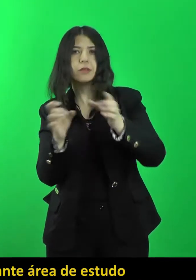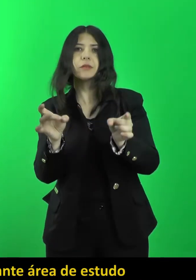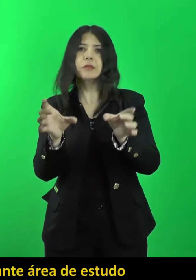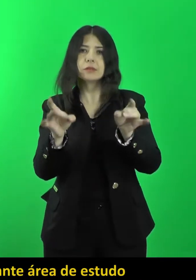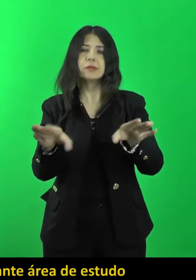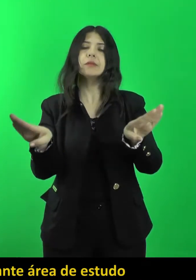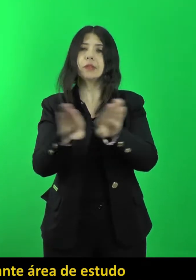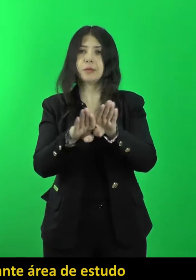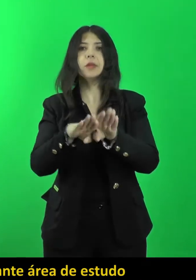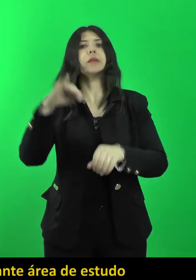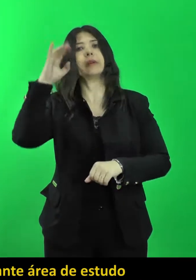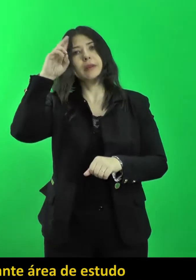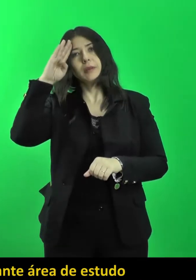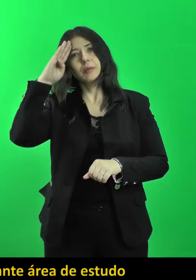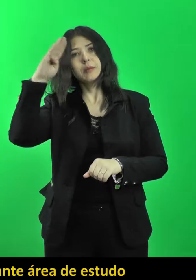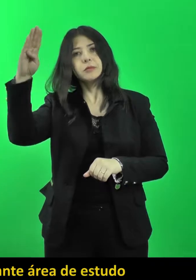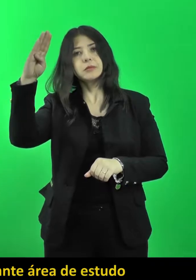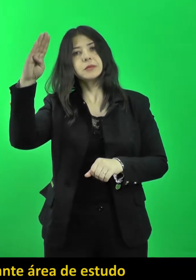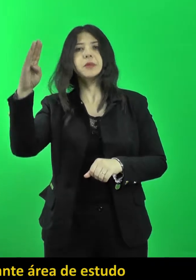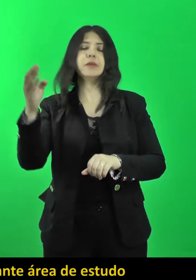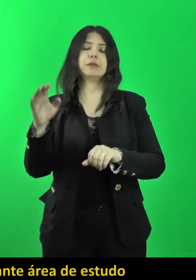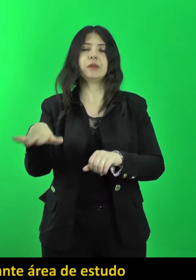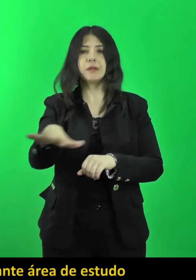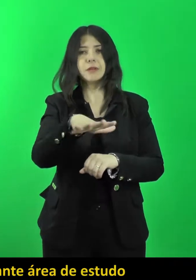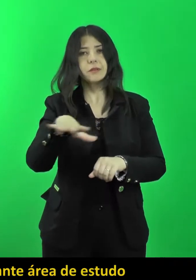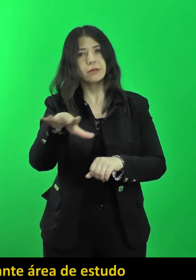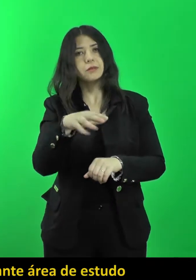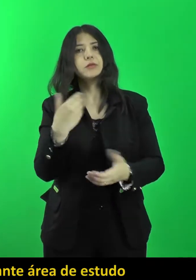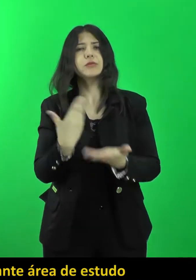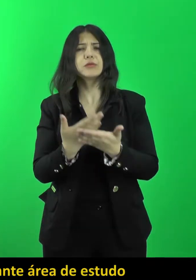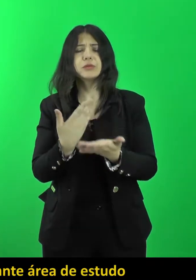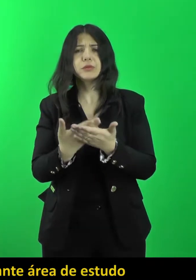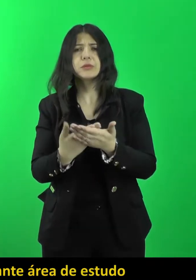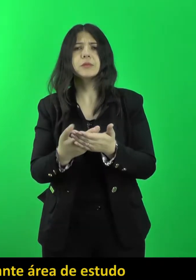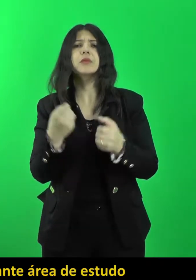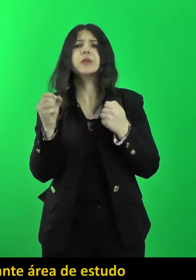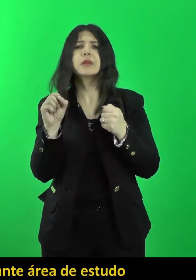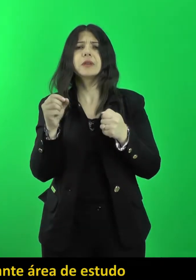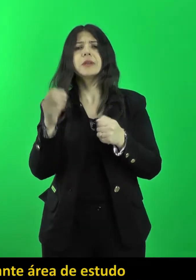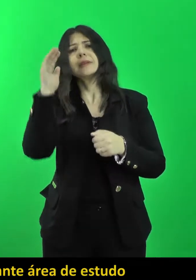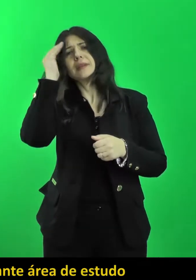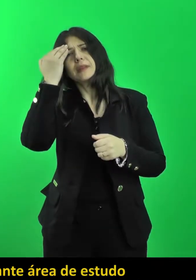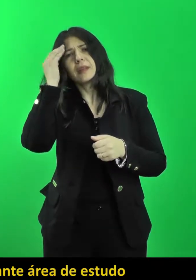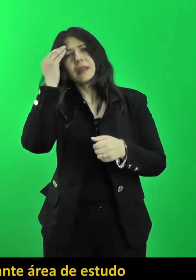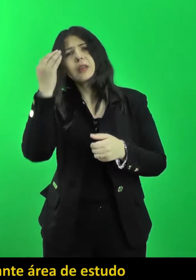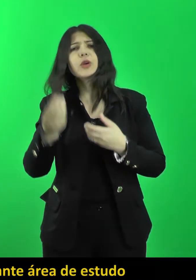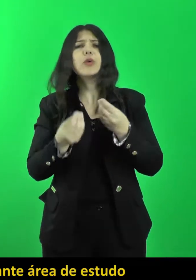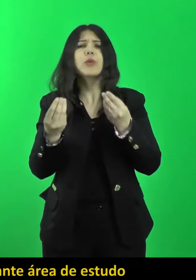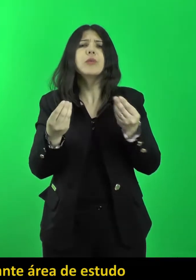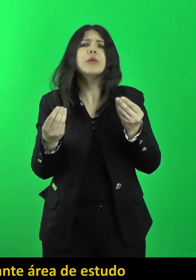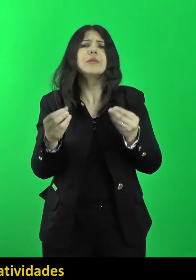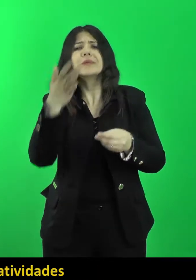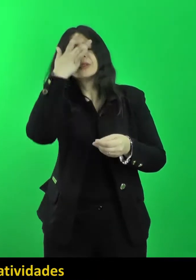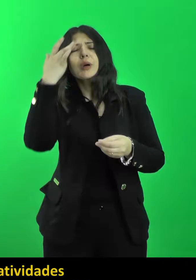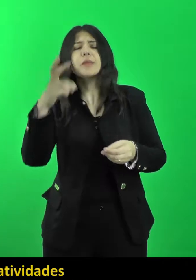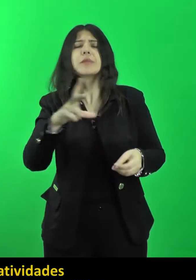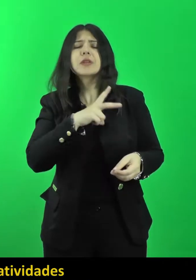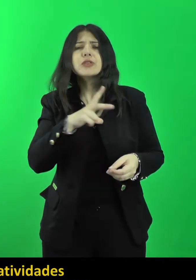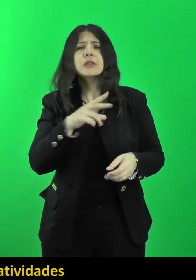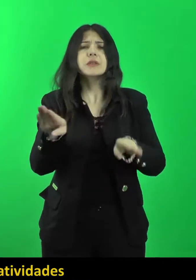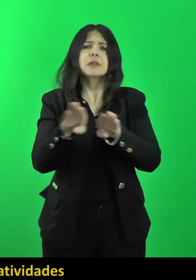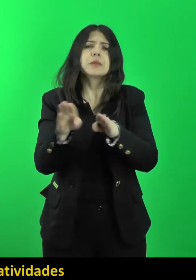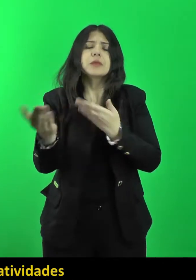também representa uma importante área de estudo para que possamos compreender a atuação dos particulares e